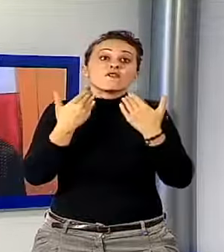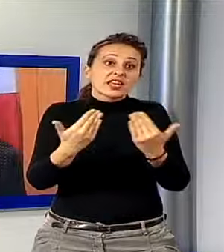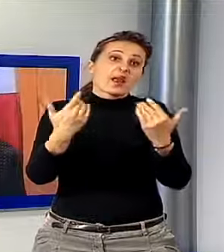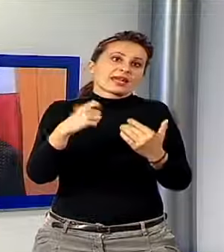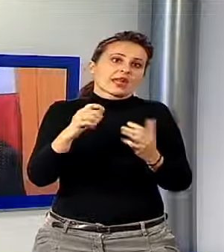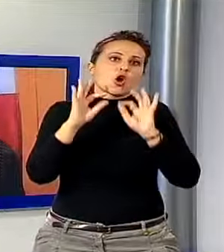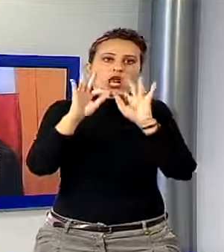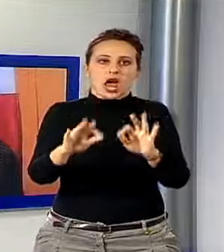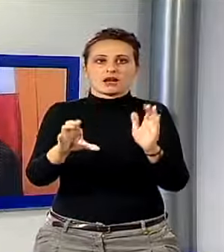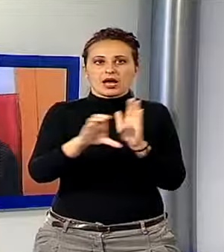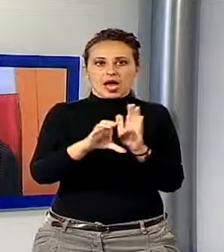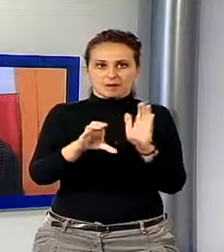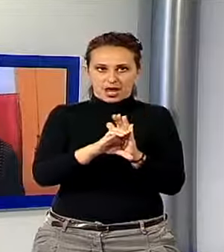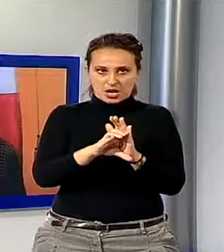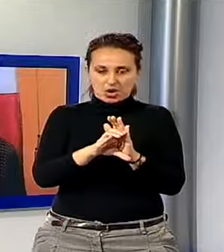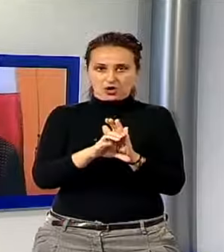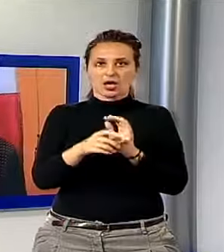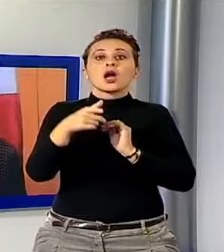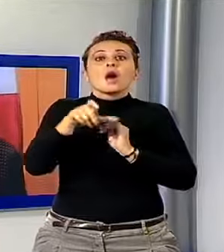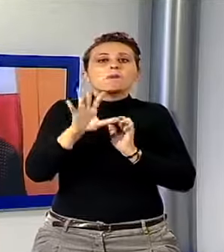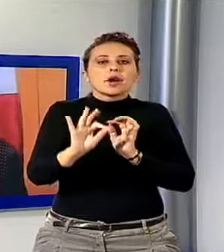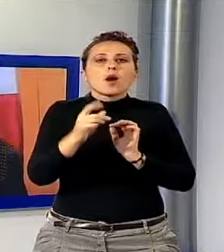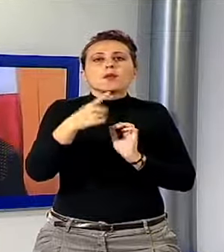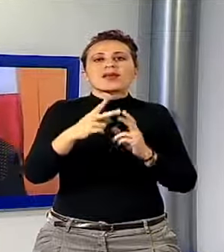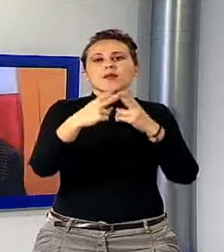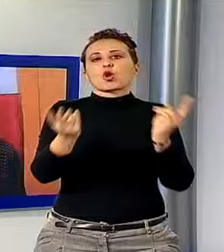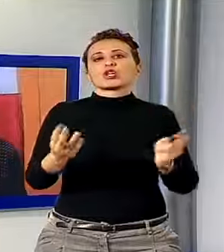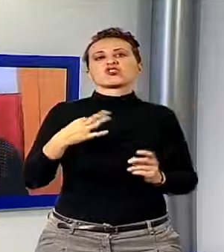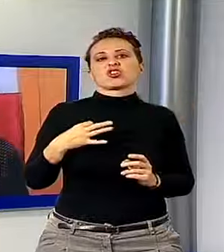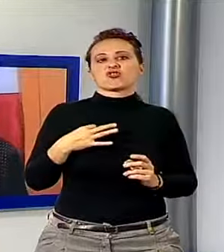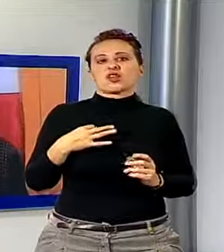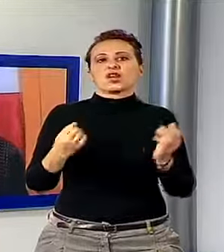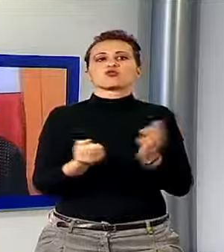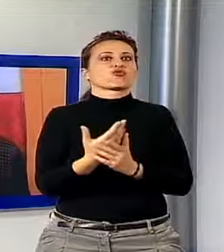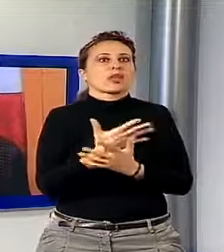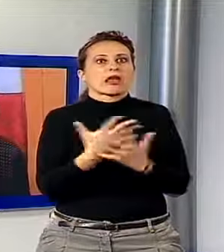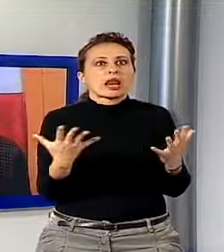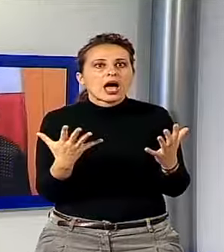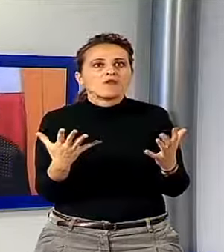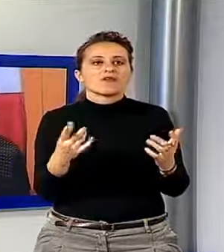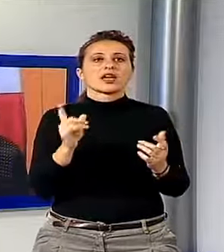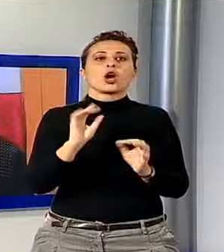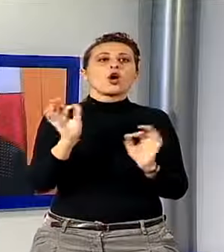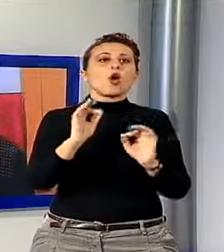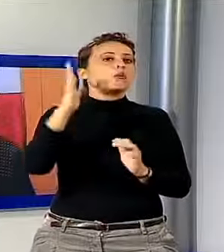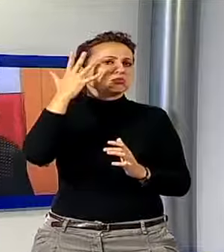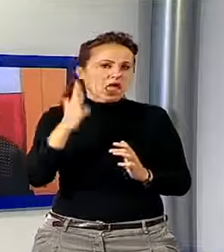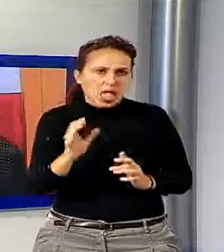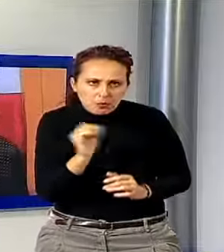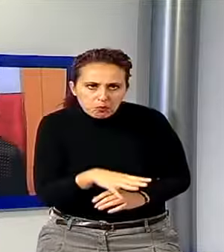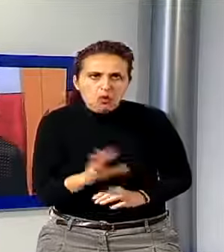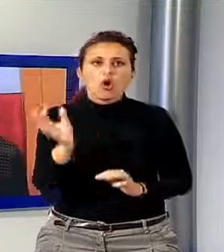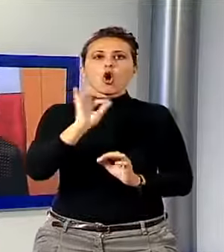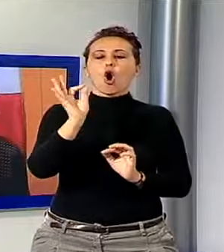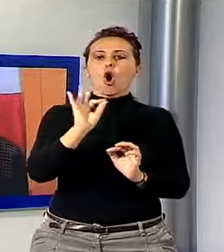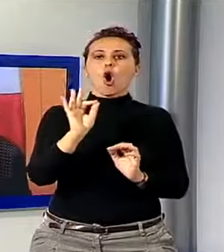Capannori, proprio per comunicare come protezione civile, momenti di particolare allerta dovute a maltempo piuttosto